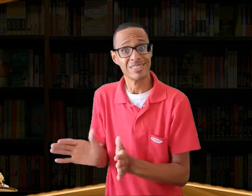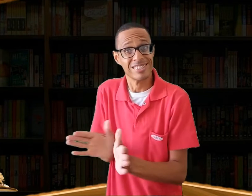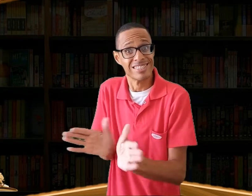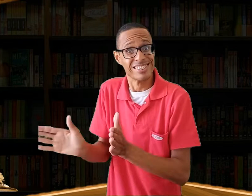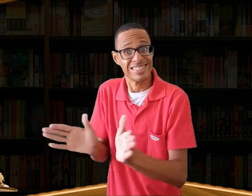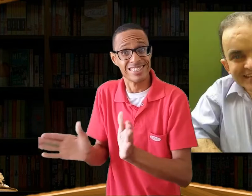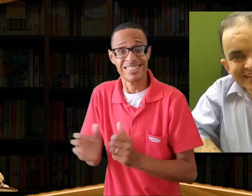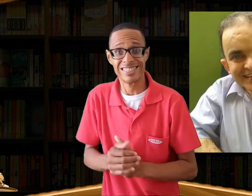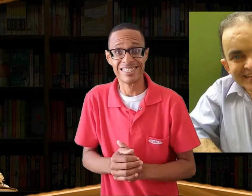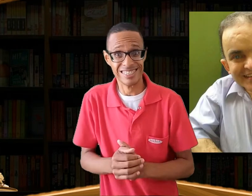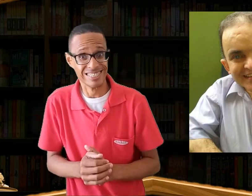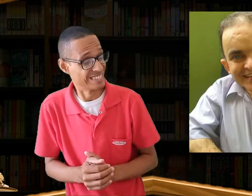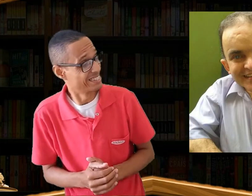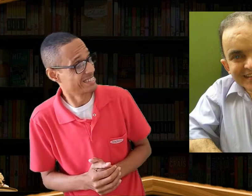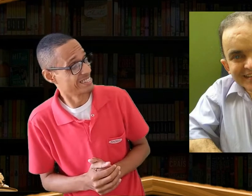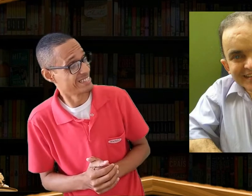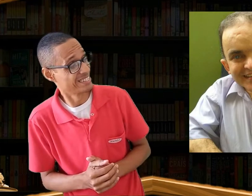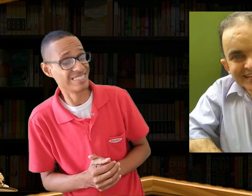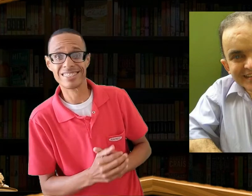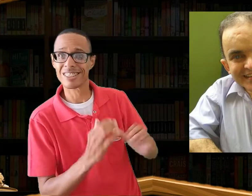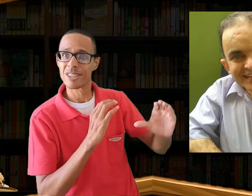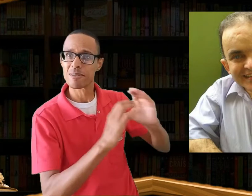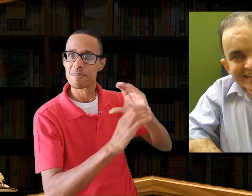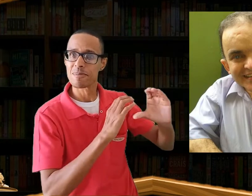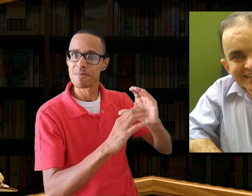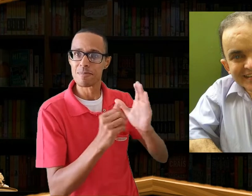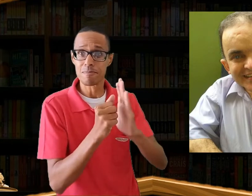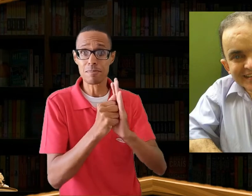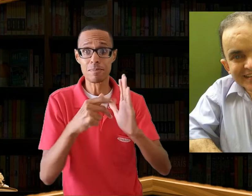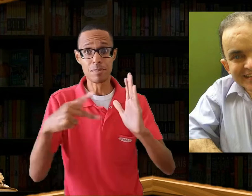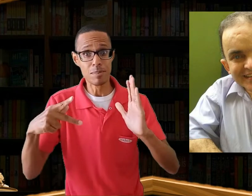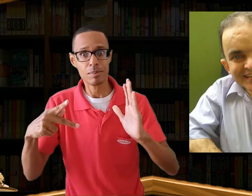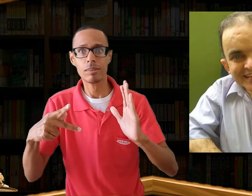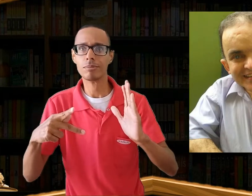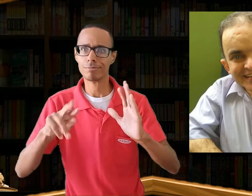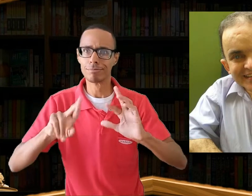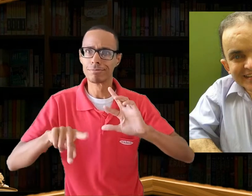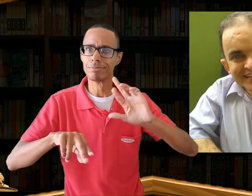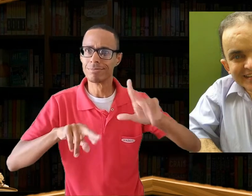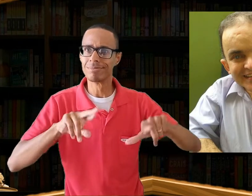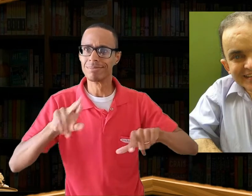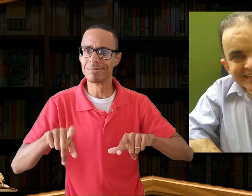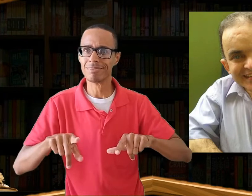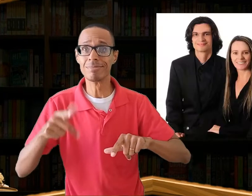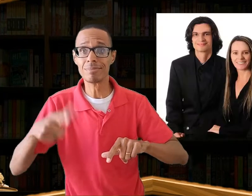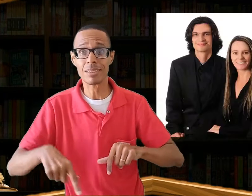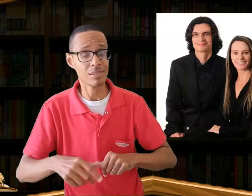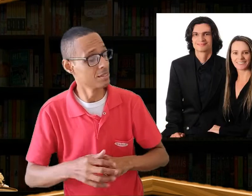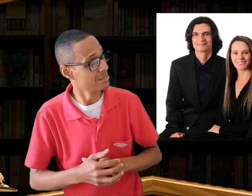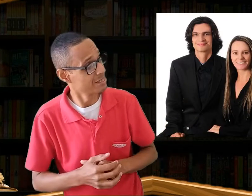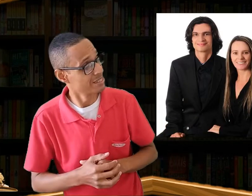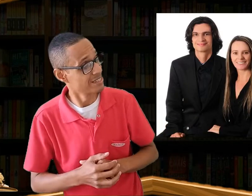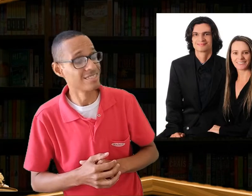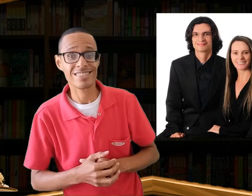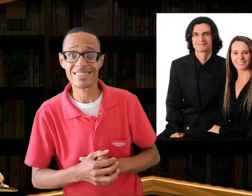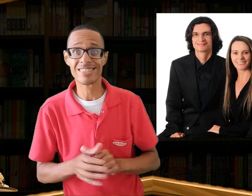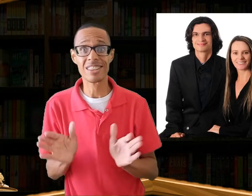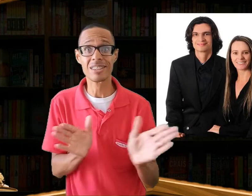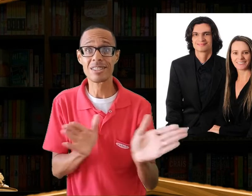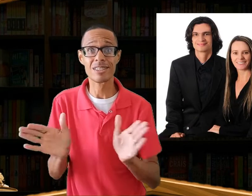A comunicação alternativa, por meio de dispositivos e aplicativos, e a acessibilidade das